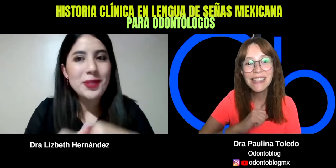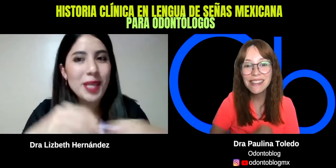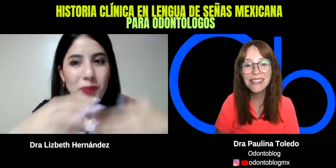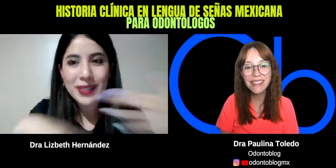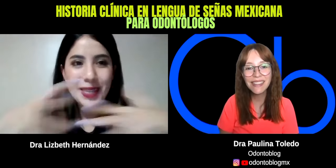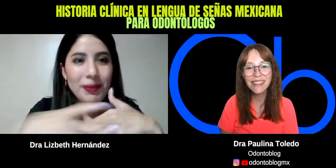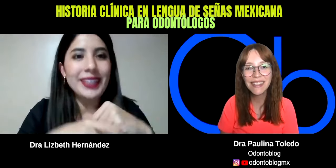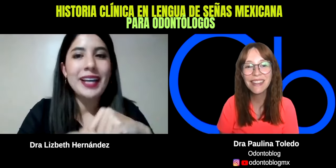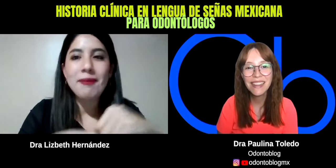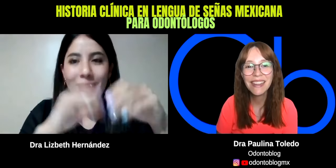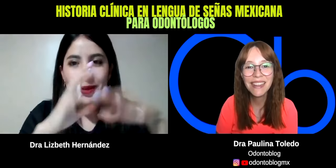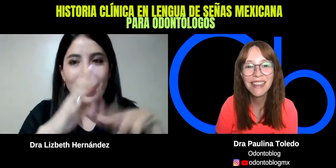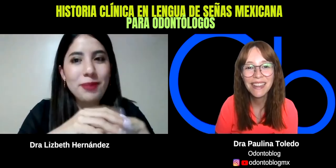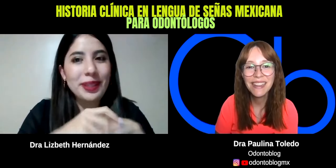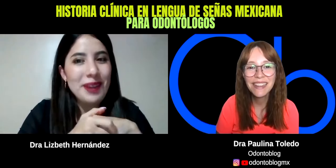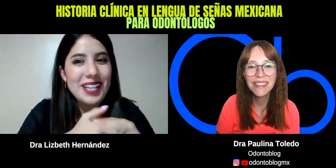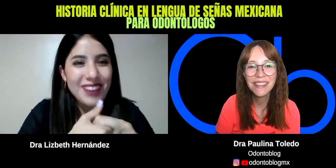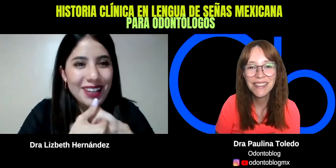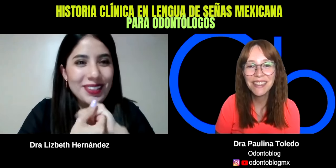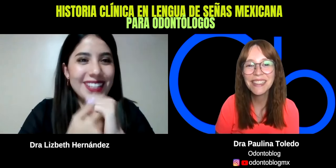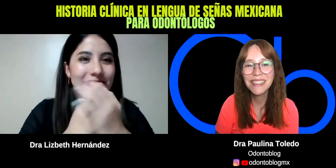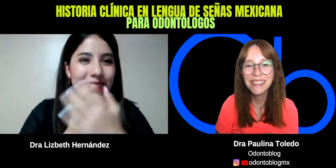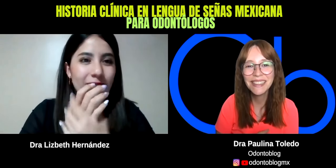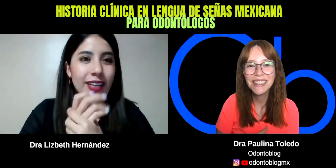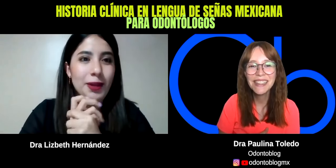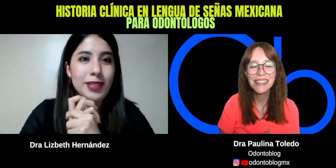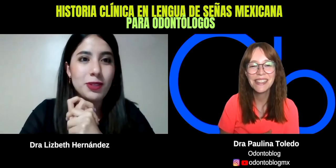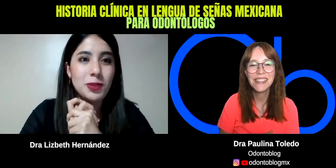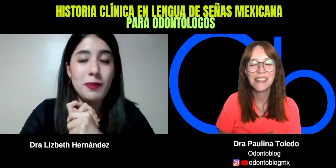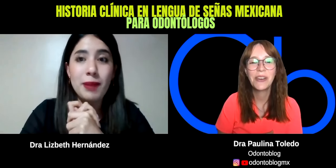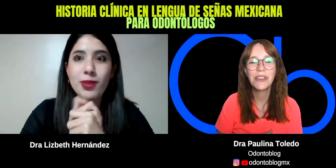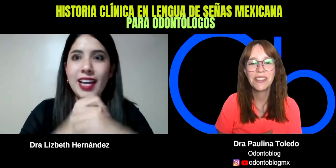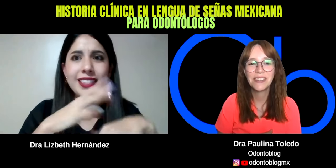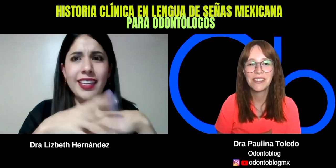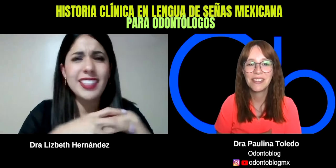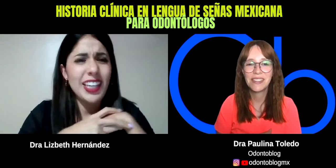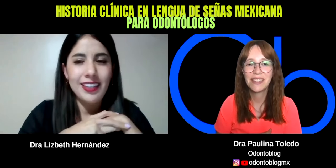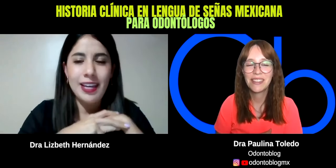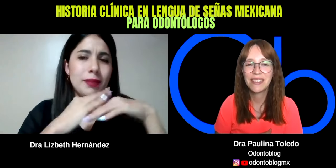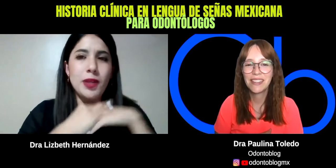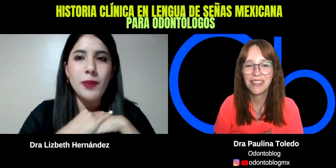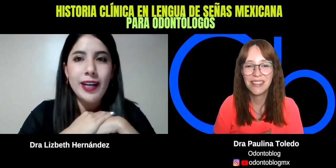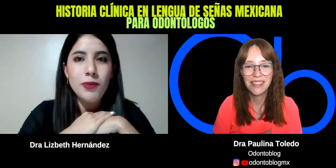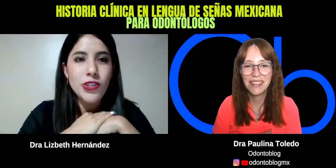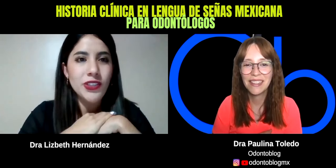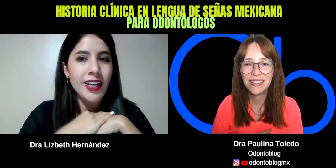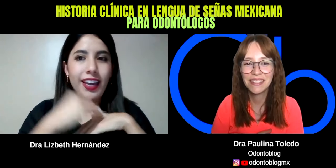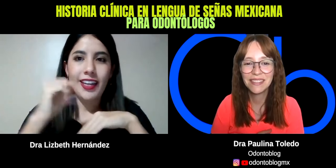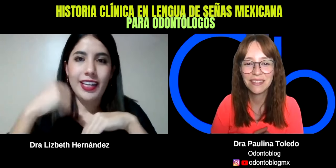después de esta plática van a doler un poquito las manos. Es cuestión de que nos acostumbremos. Hay señas que a mí se me complican mucho y que mis